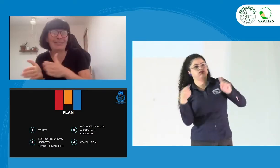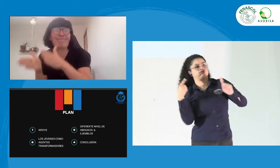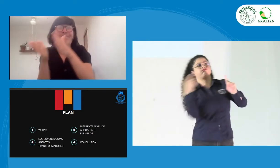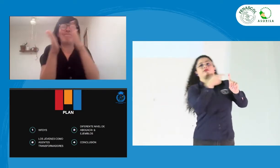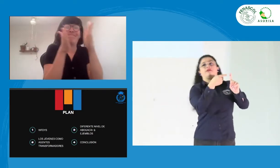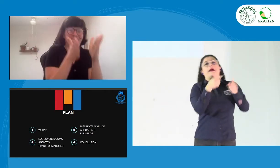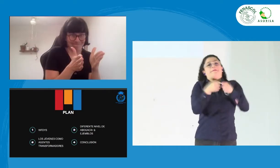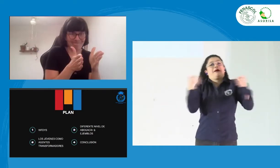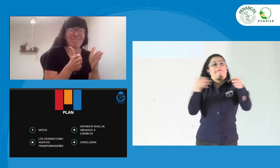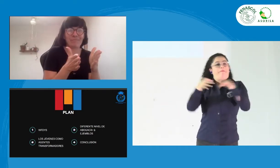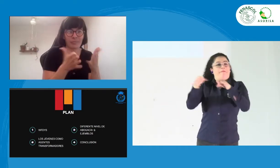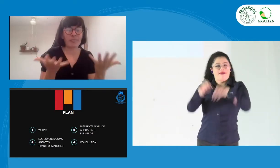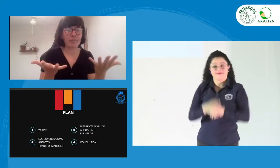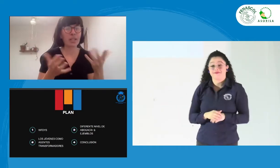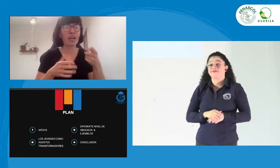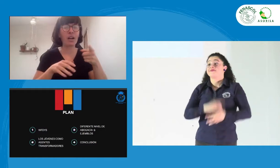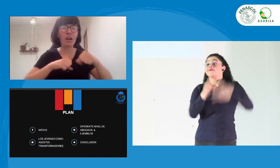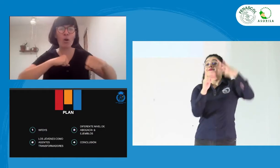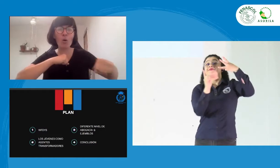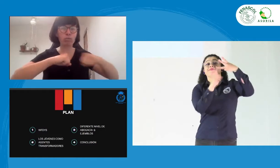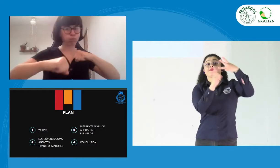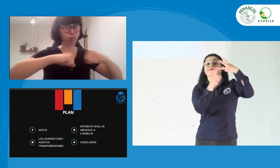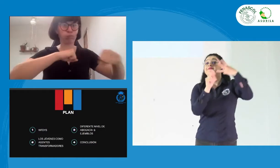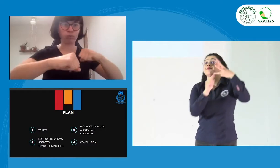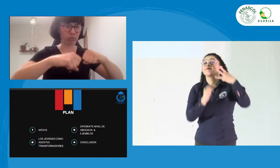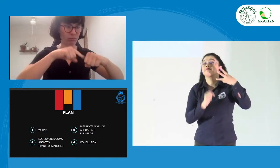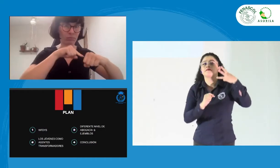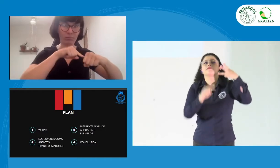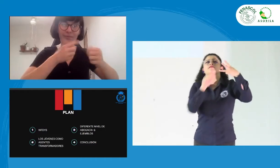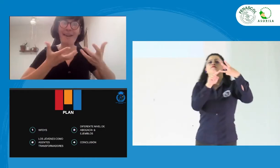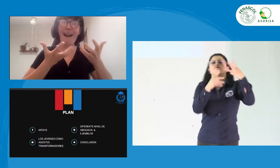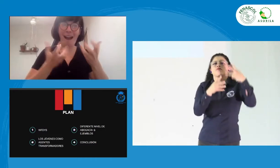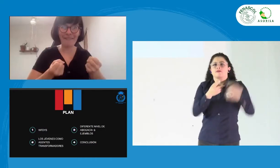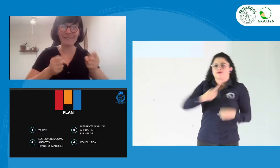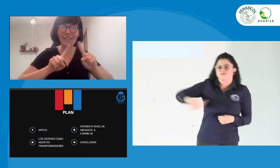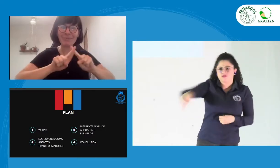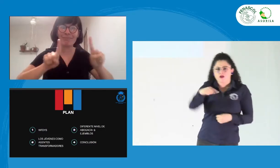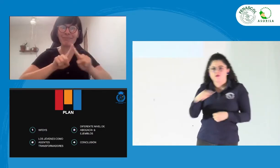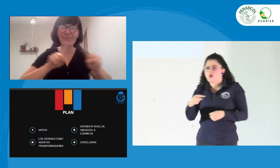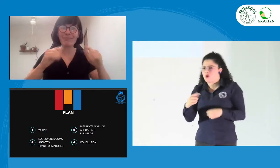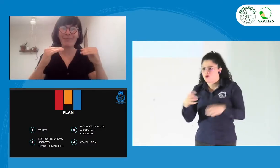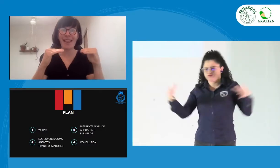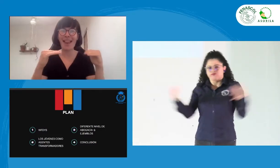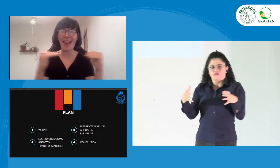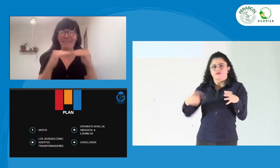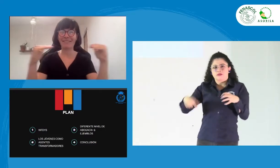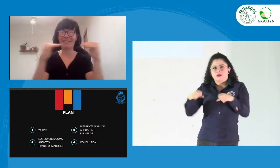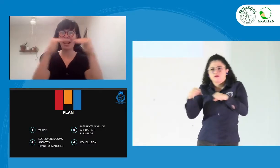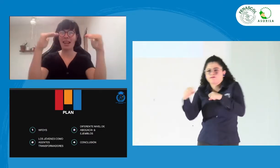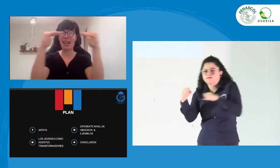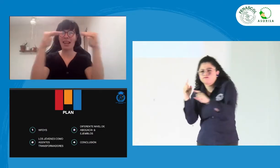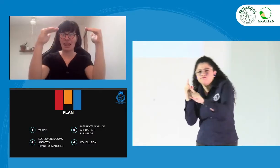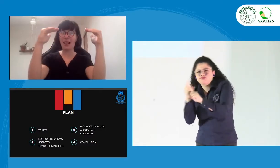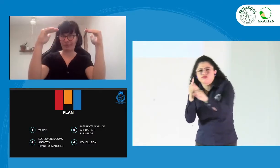Después de eso veremos la diferencia de los niveles de abogacía.